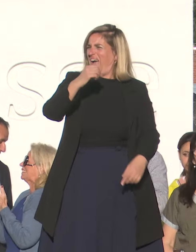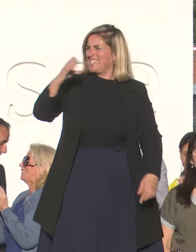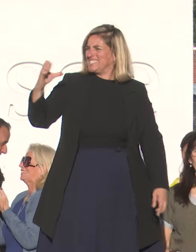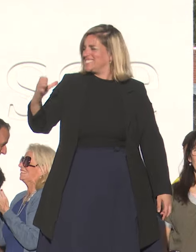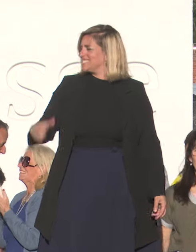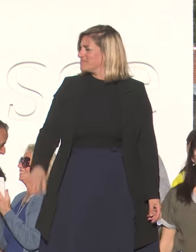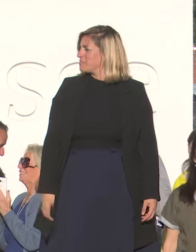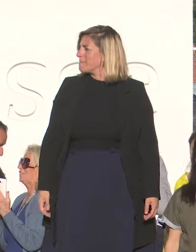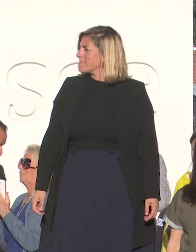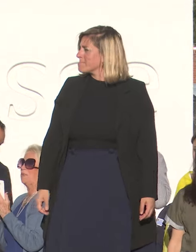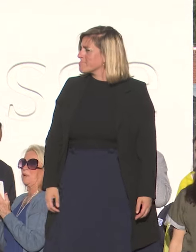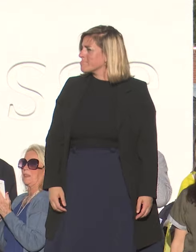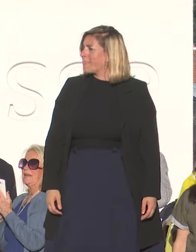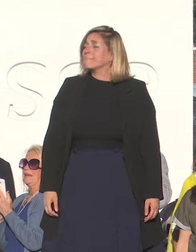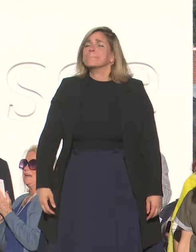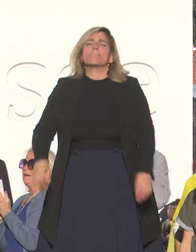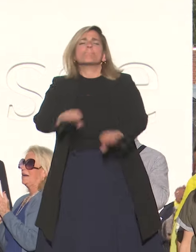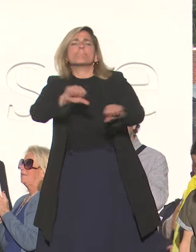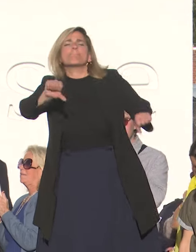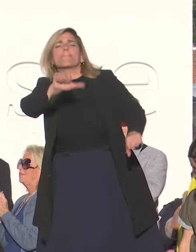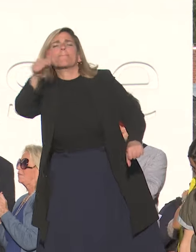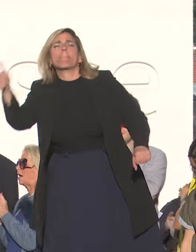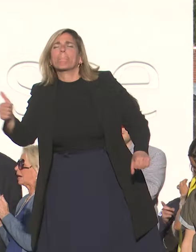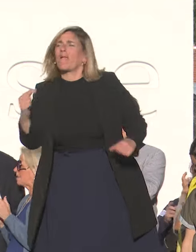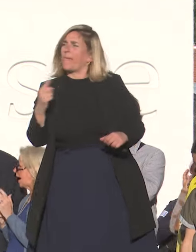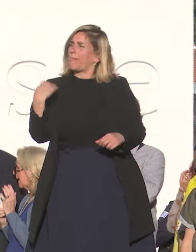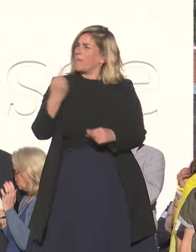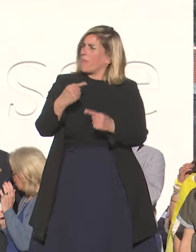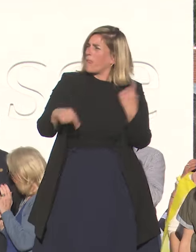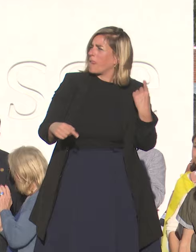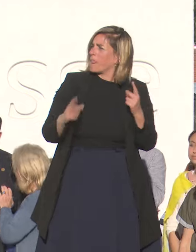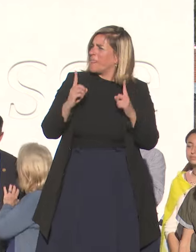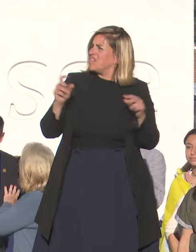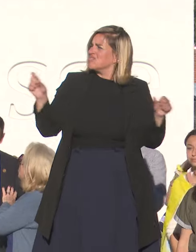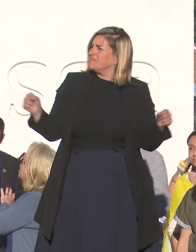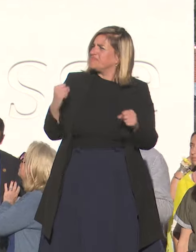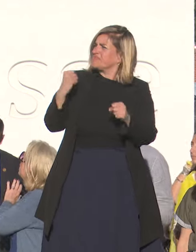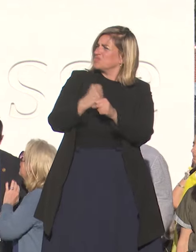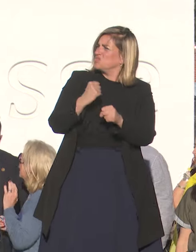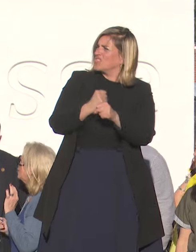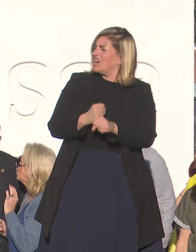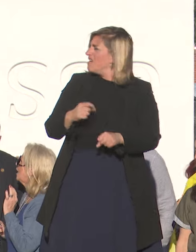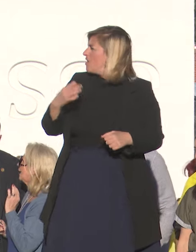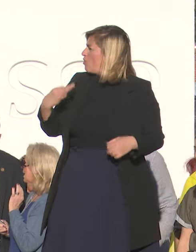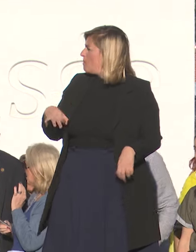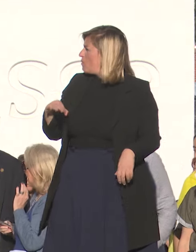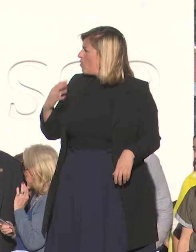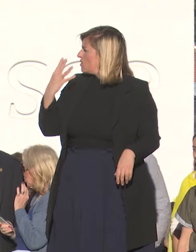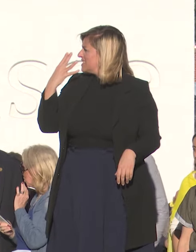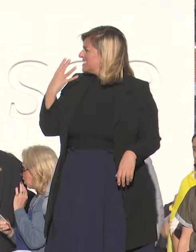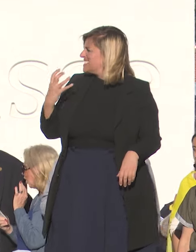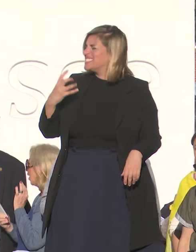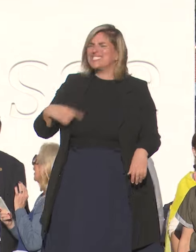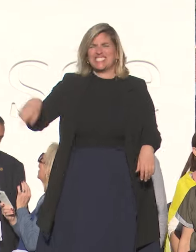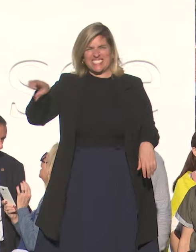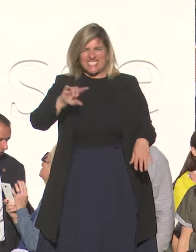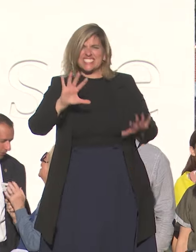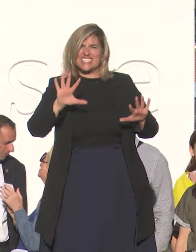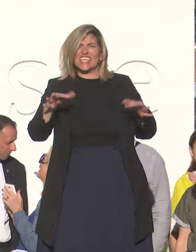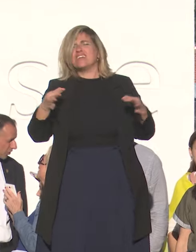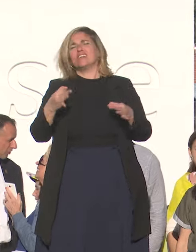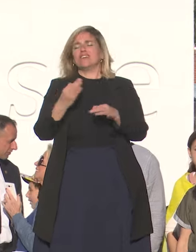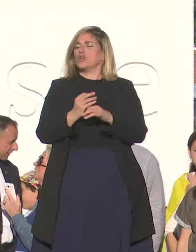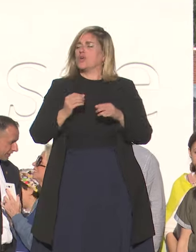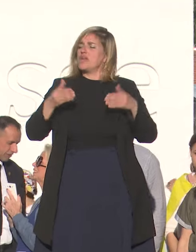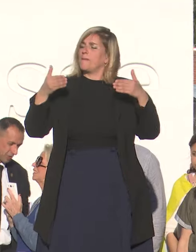Para poder lograr la dotación también se hizo un trabajo serio y muy pormenorizado con la gerencia